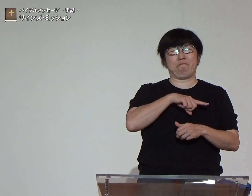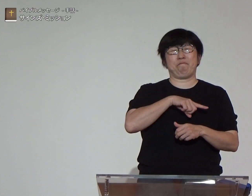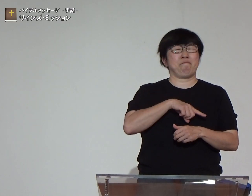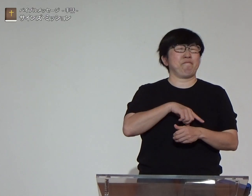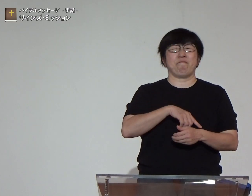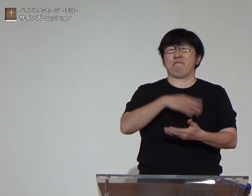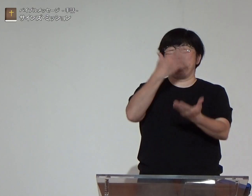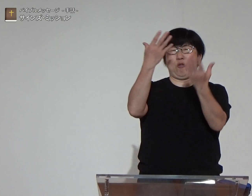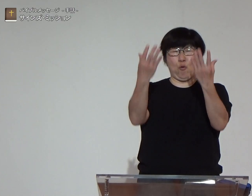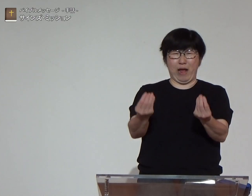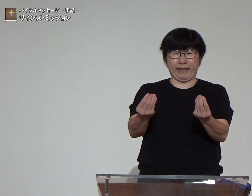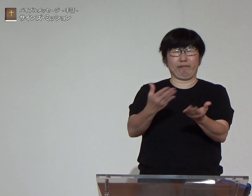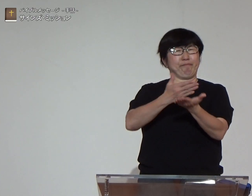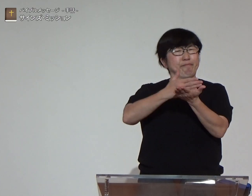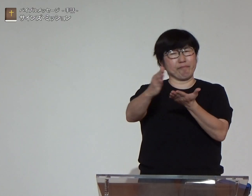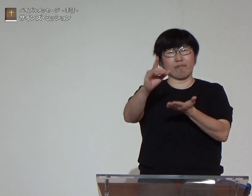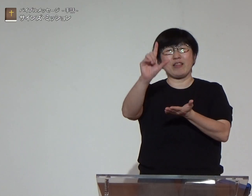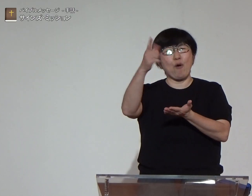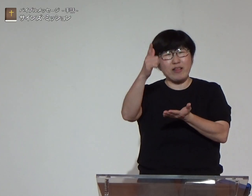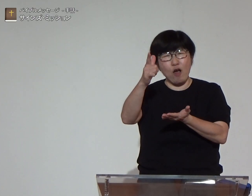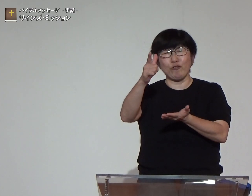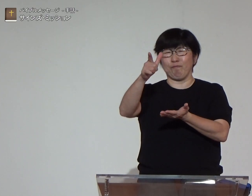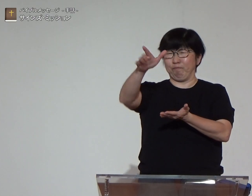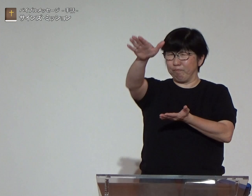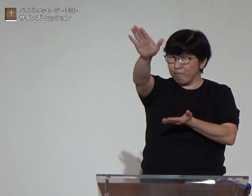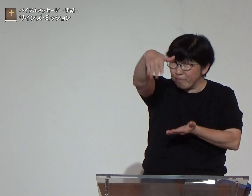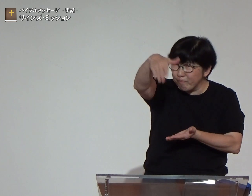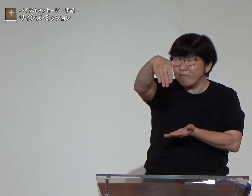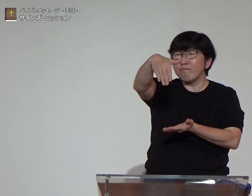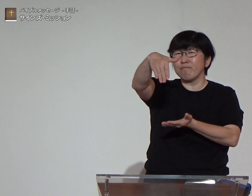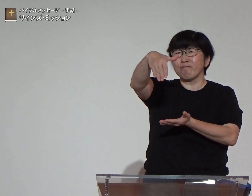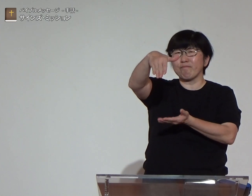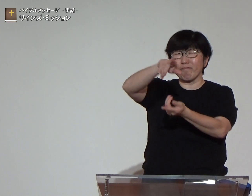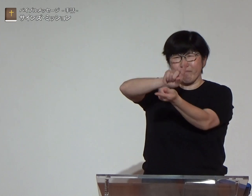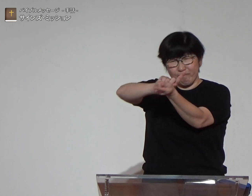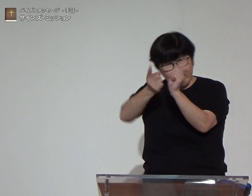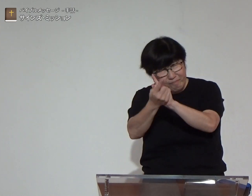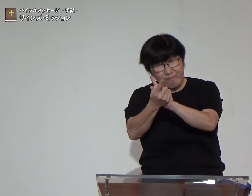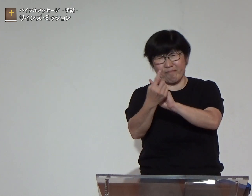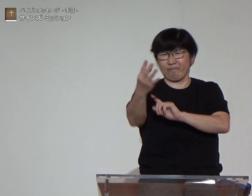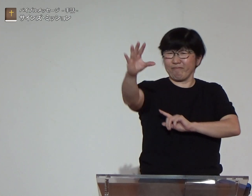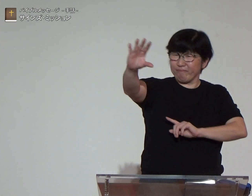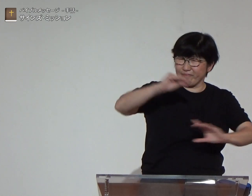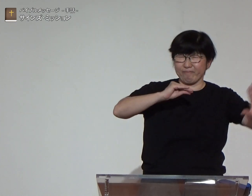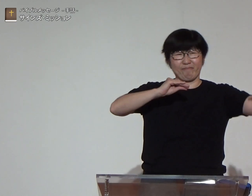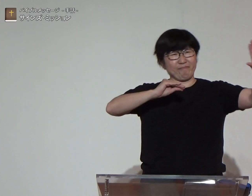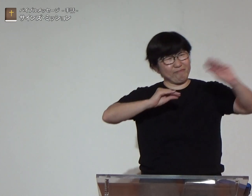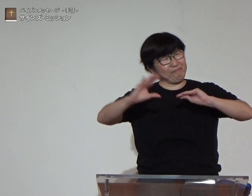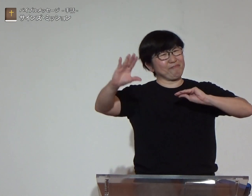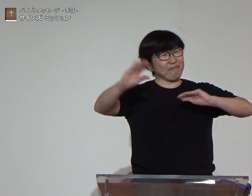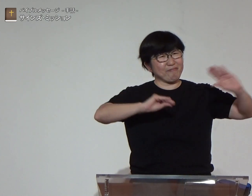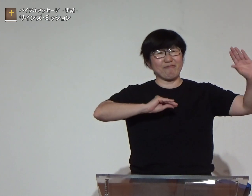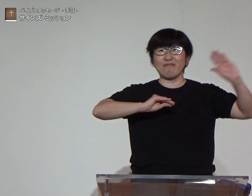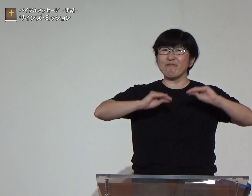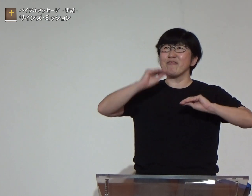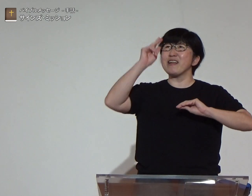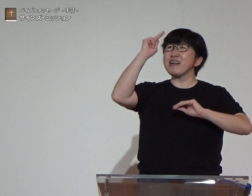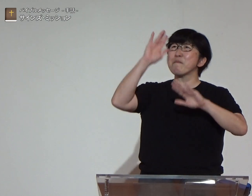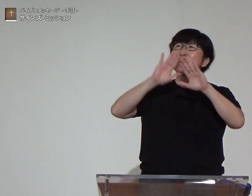もうダメ終わりと言って排除することなく来なさい方向を転換